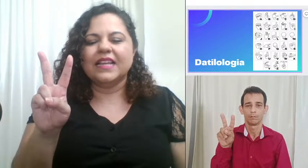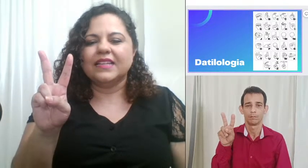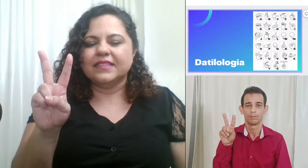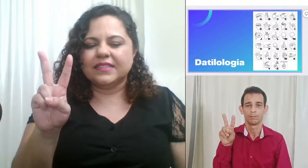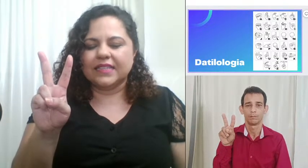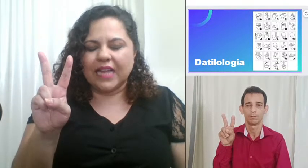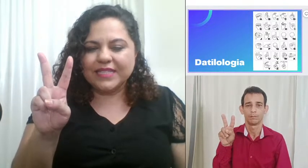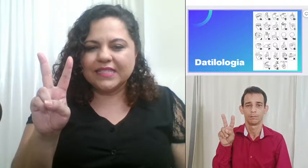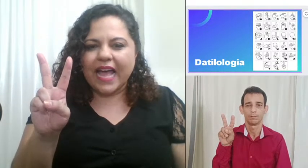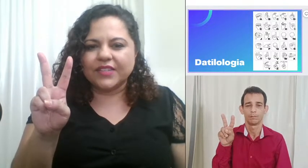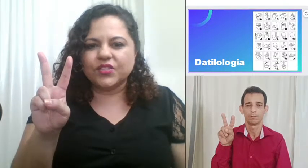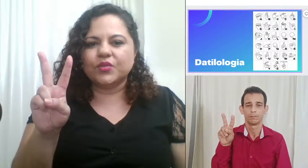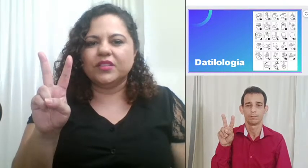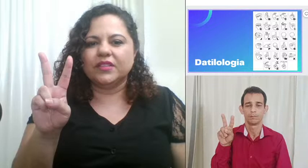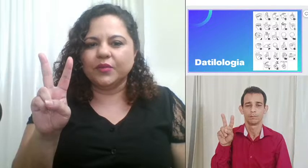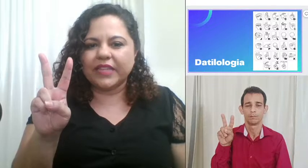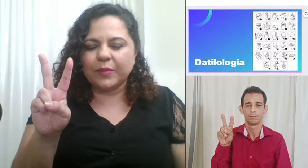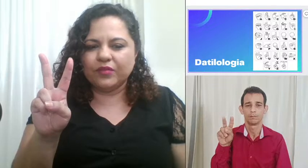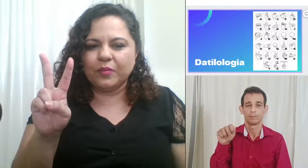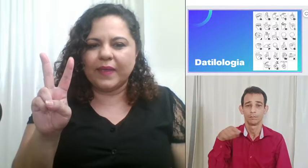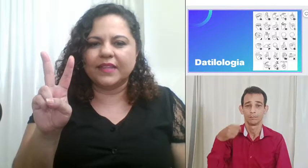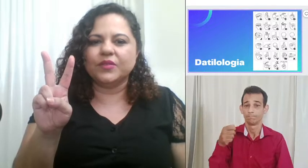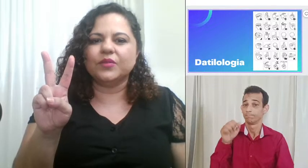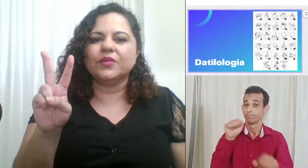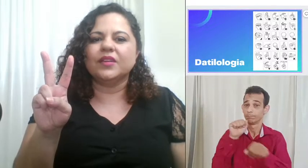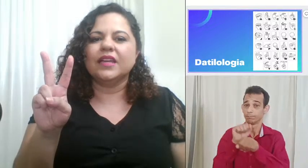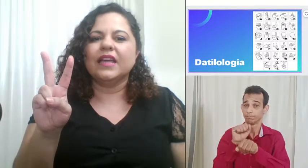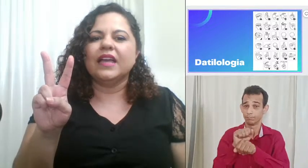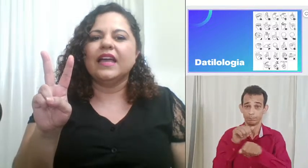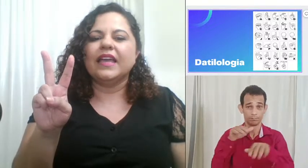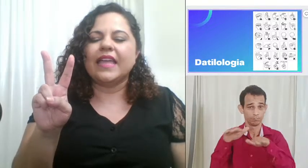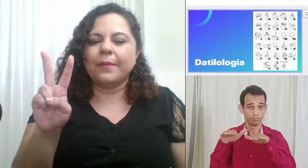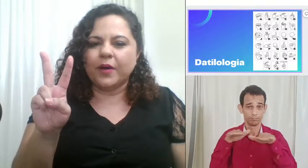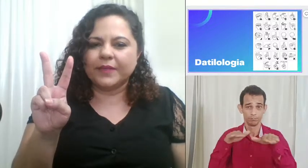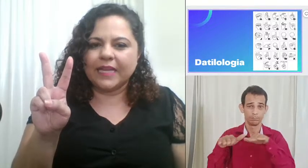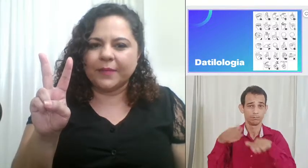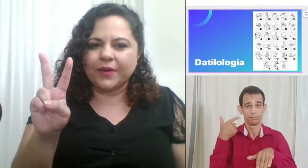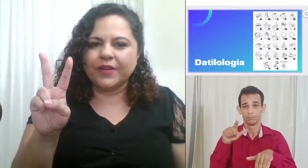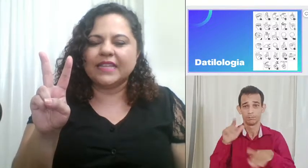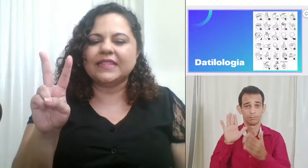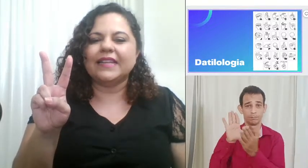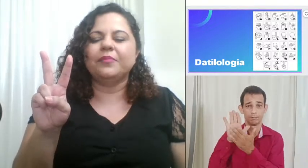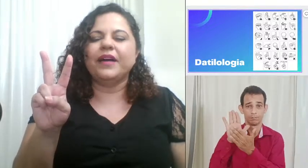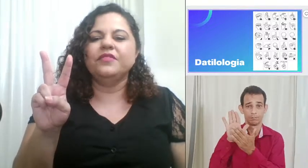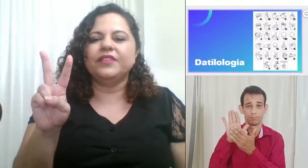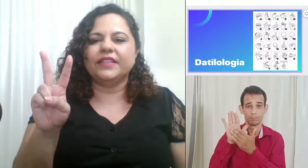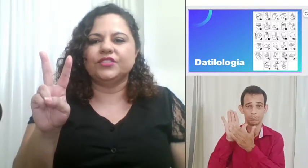sinal estático não tem movimento e a palma da mão orientada para frente